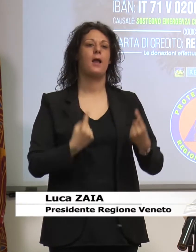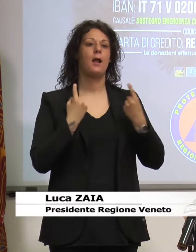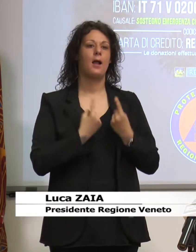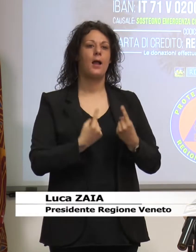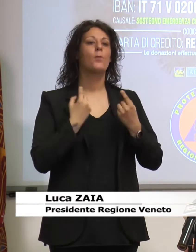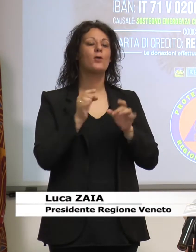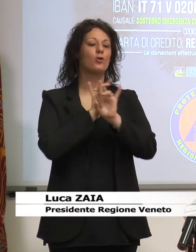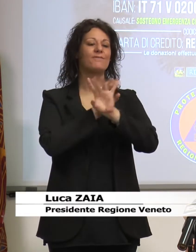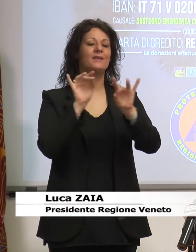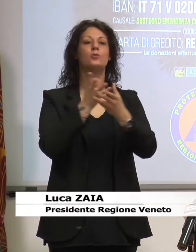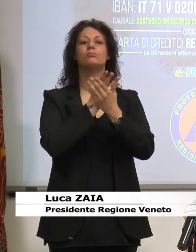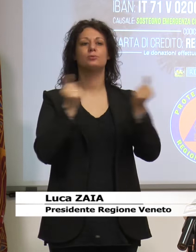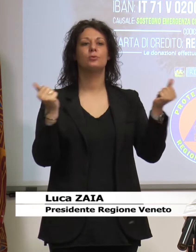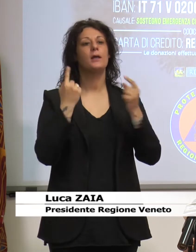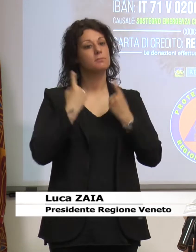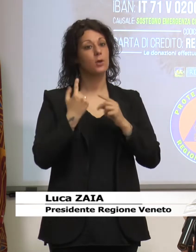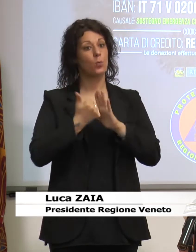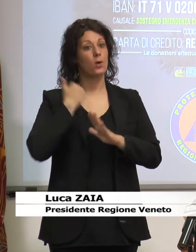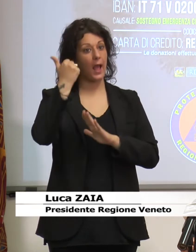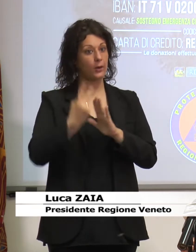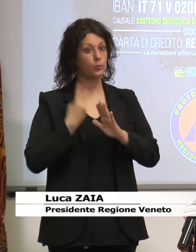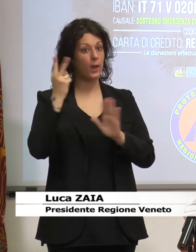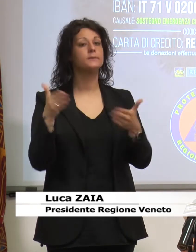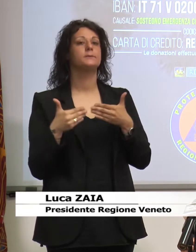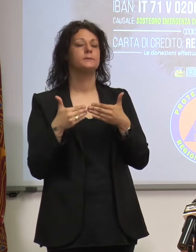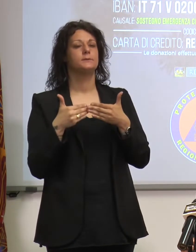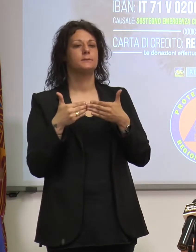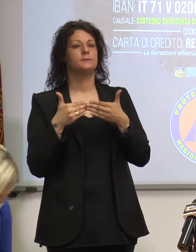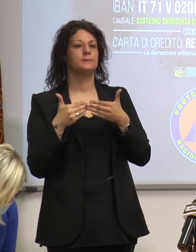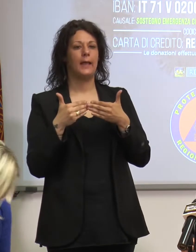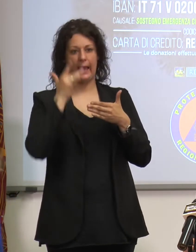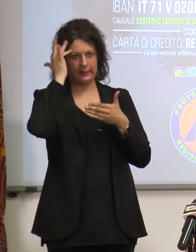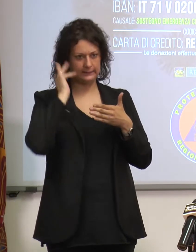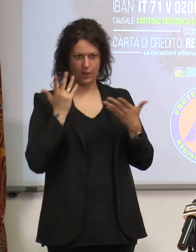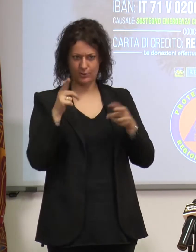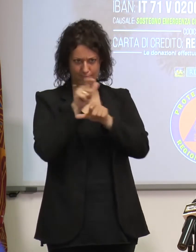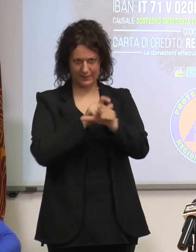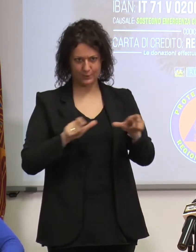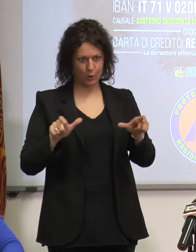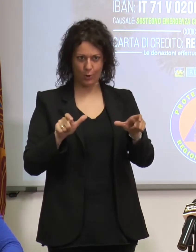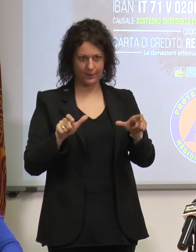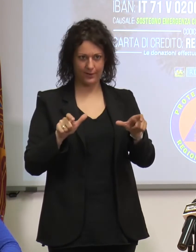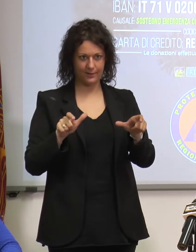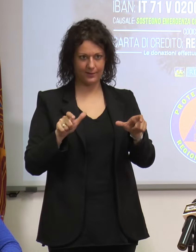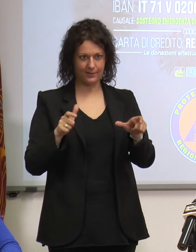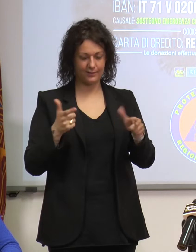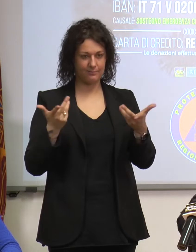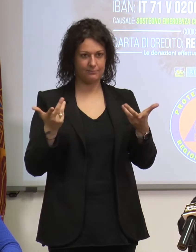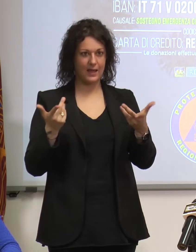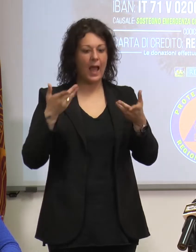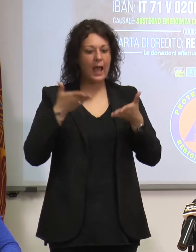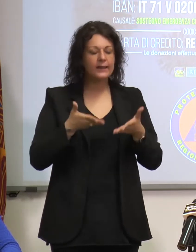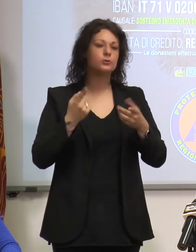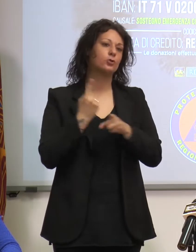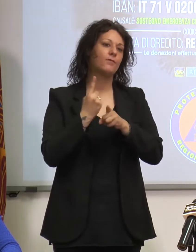quel punto finivamo il lockdown, ma trovevamo la gente morta in casa. Quindi noi siamo semplicemente nella fase della convivenza.